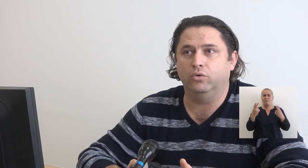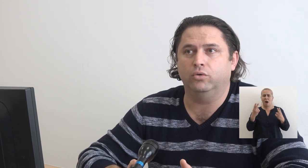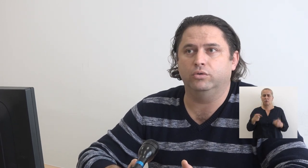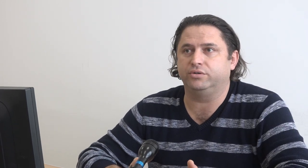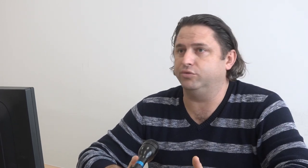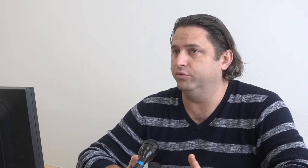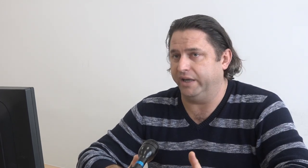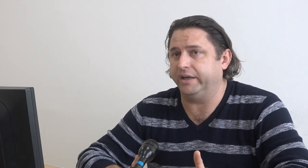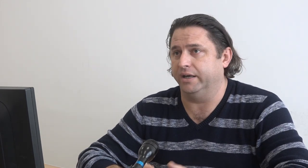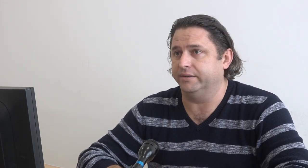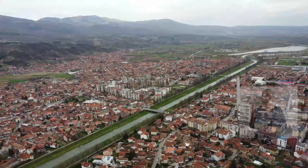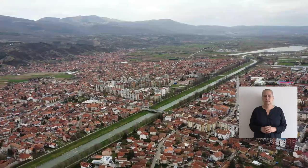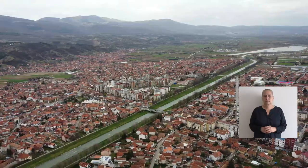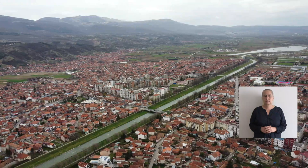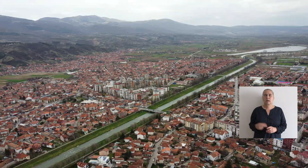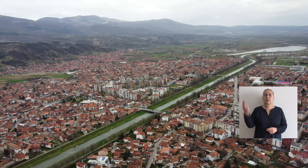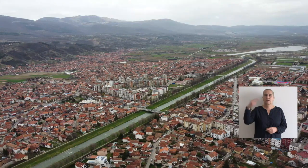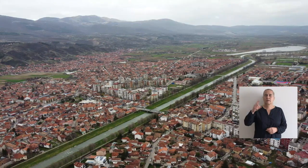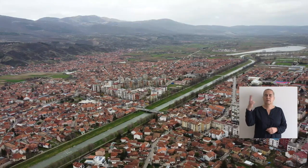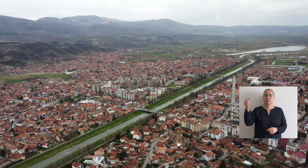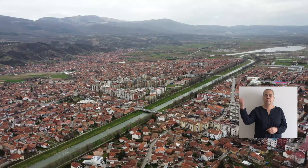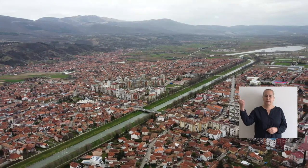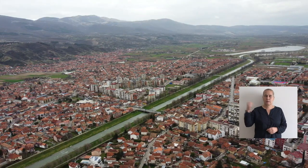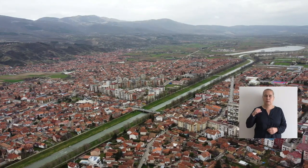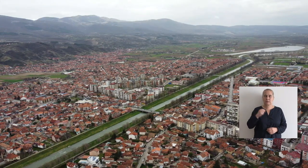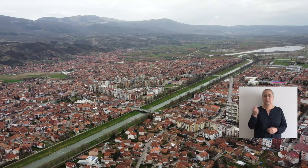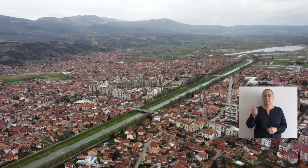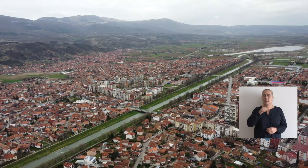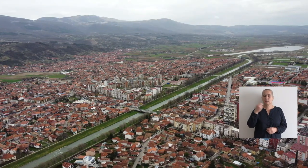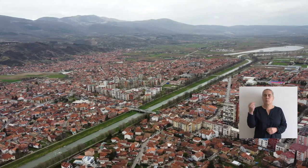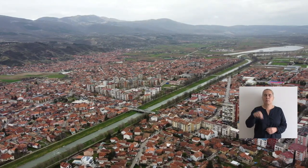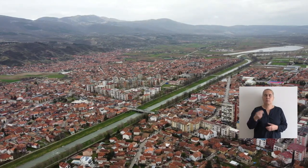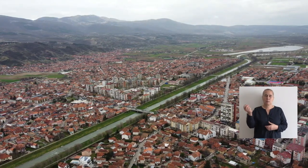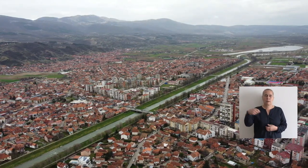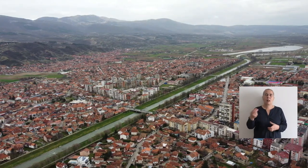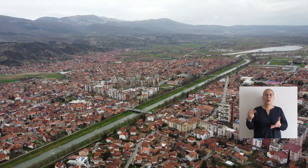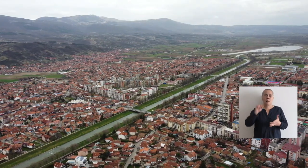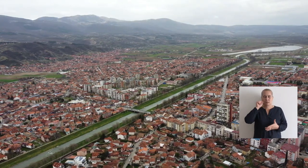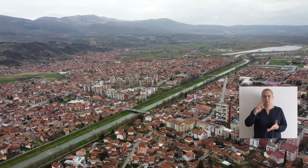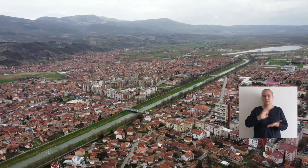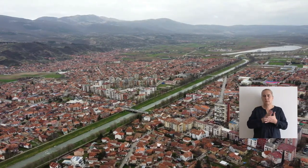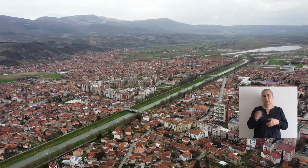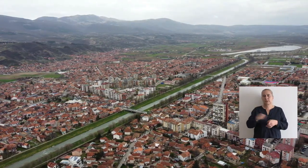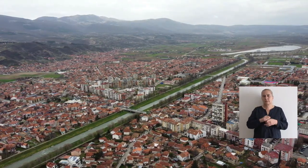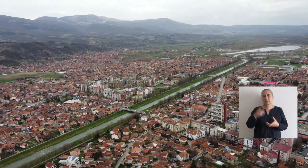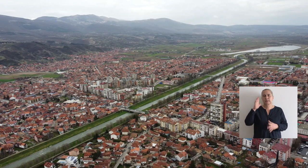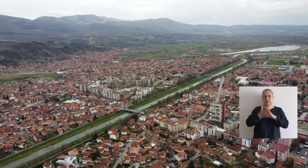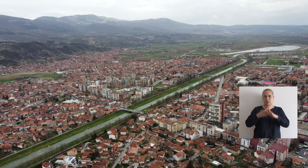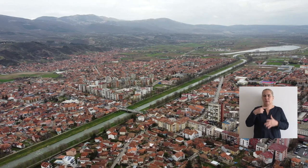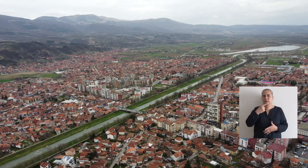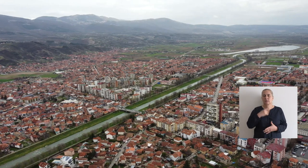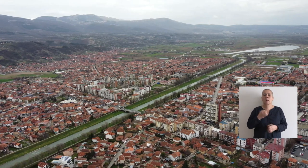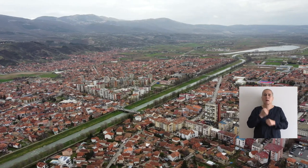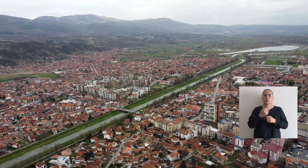zakonu su velike kaste. A 2021. godine Srbije je dobila i Nacionalni prevodilački centar za